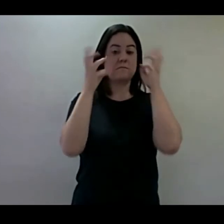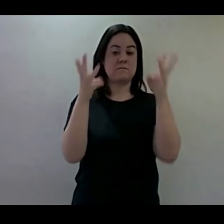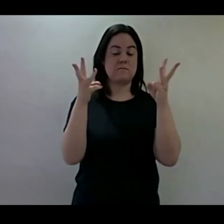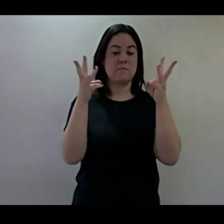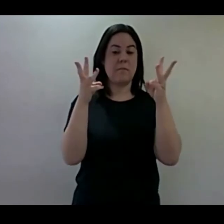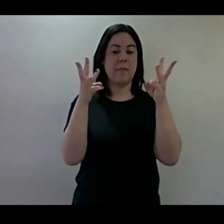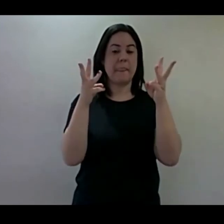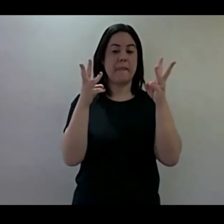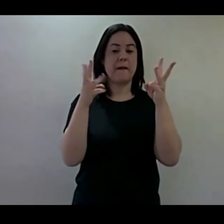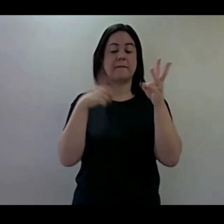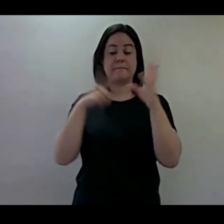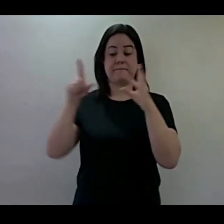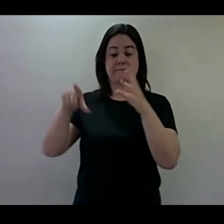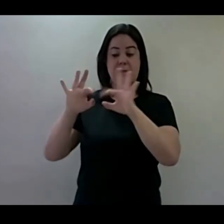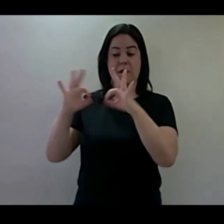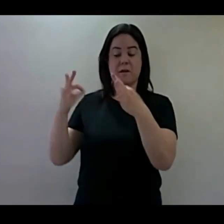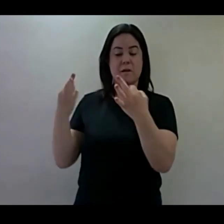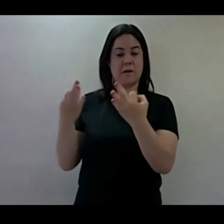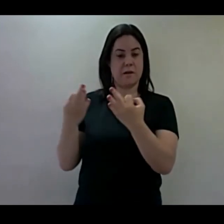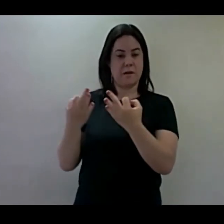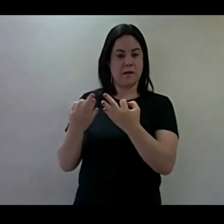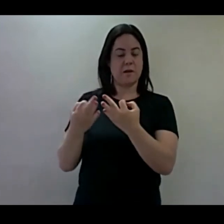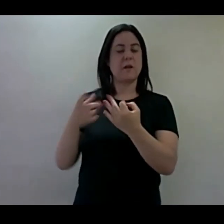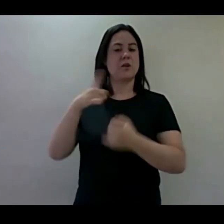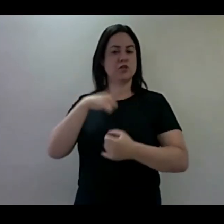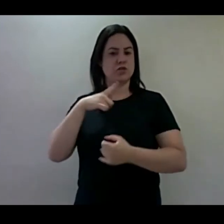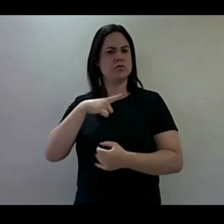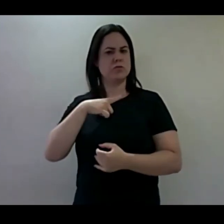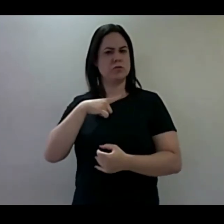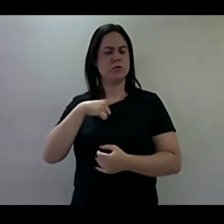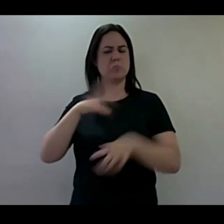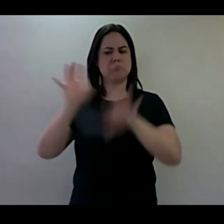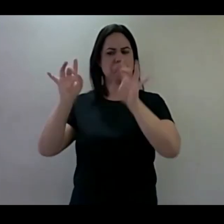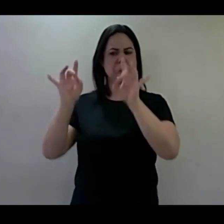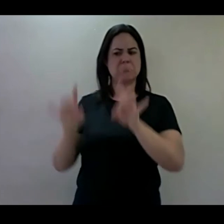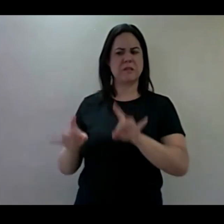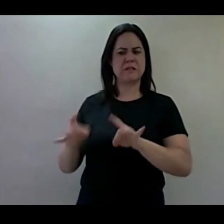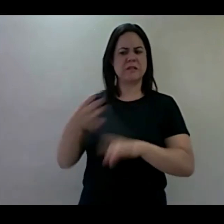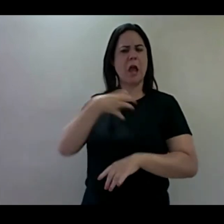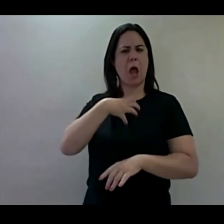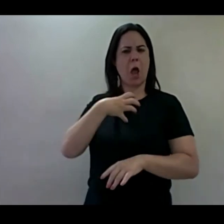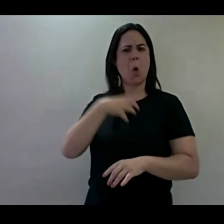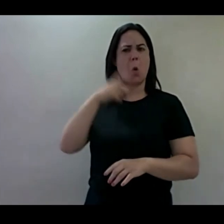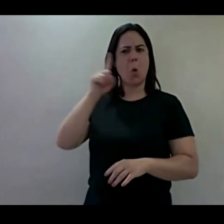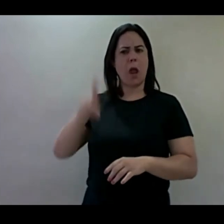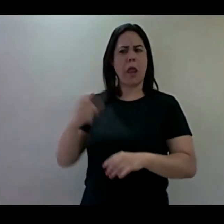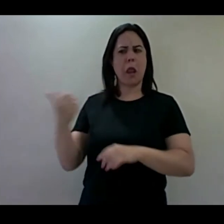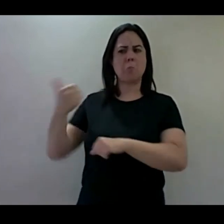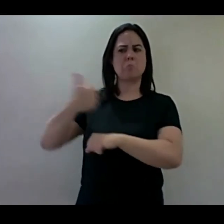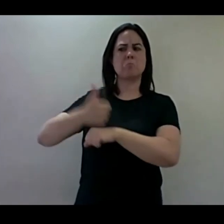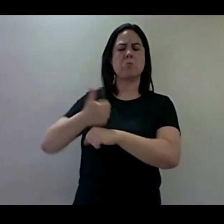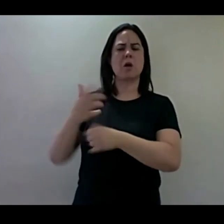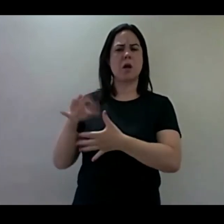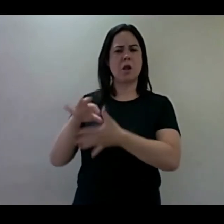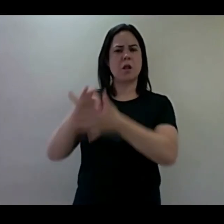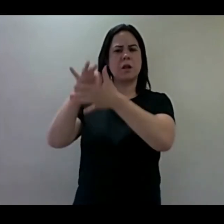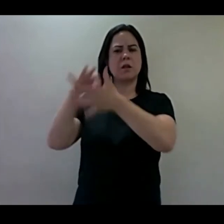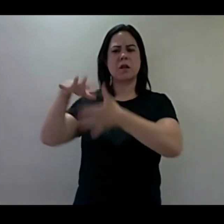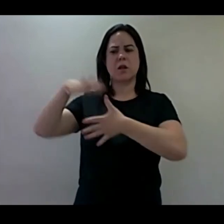família que tinha expressão, que tinha liderança entre os midianistas. Então, ele